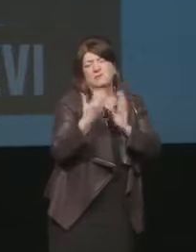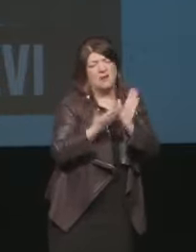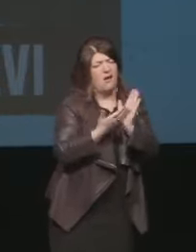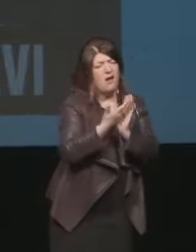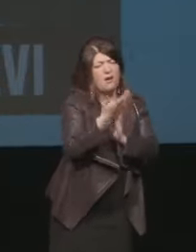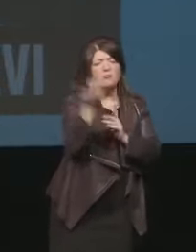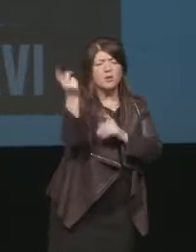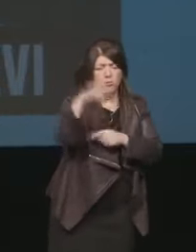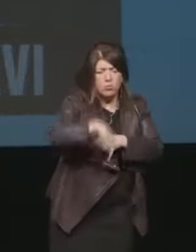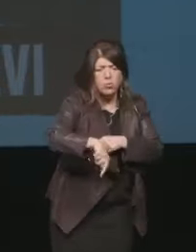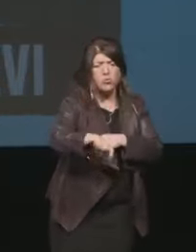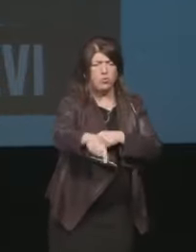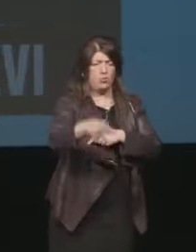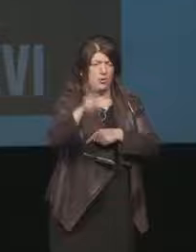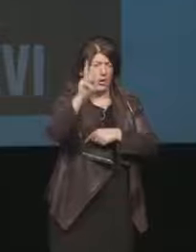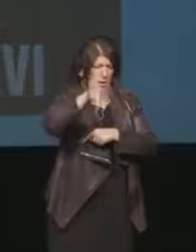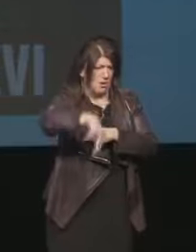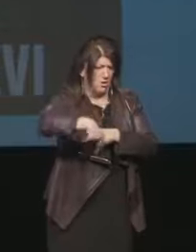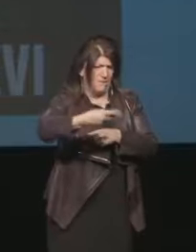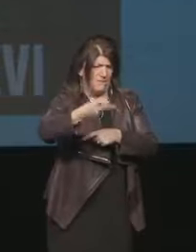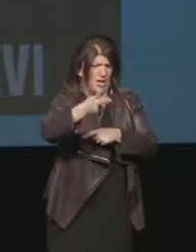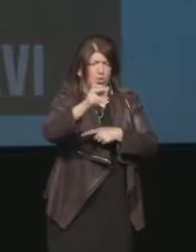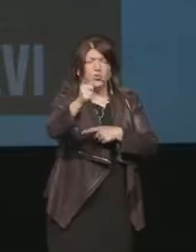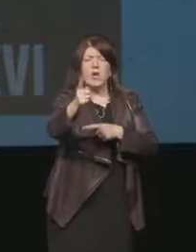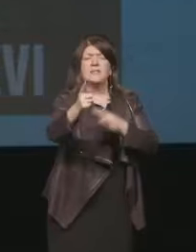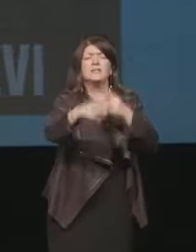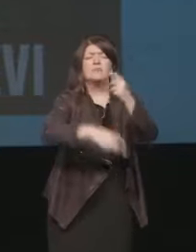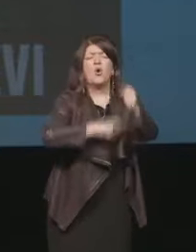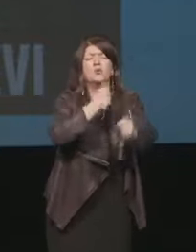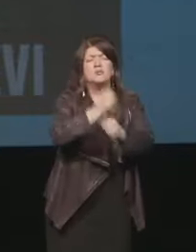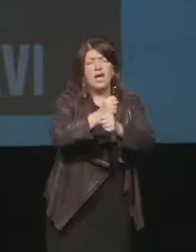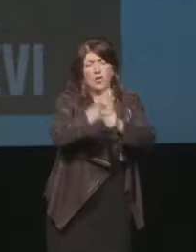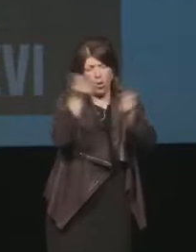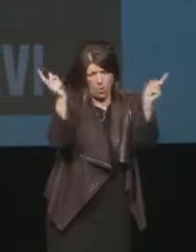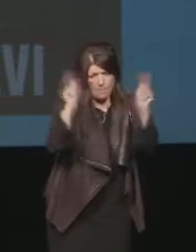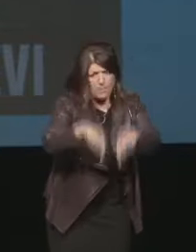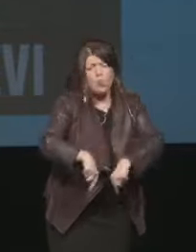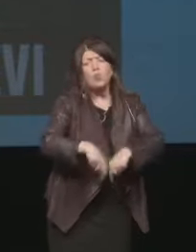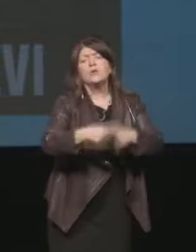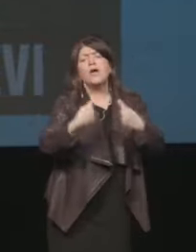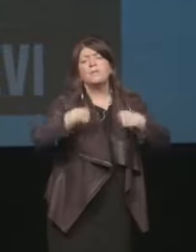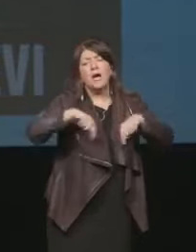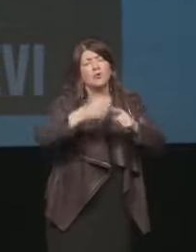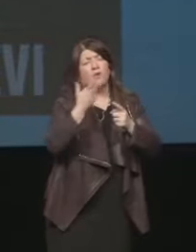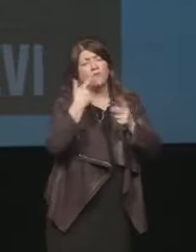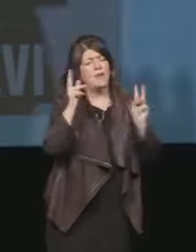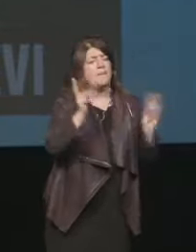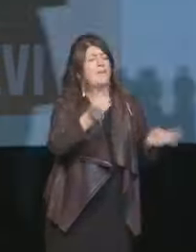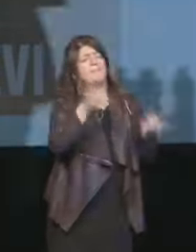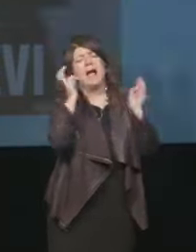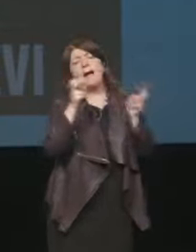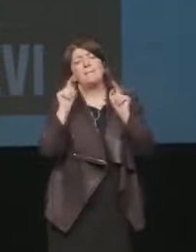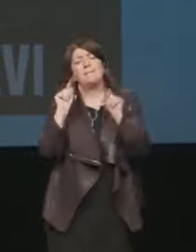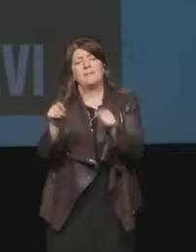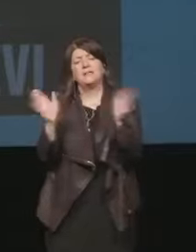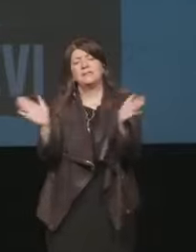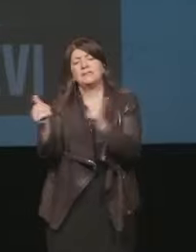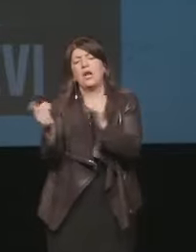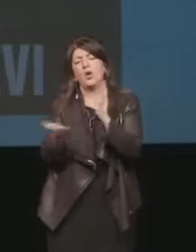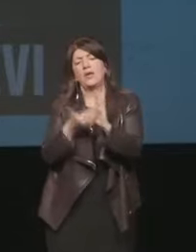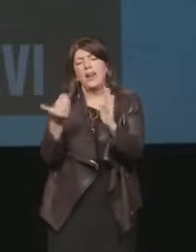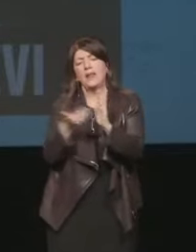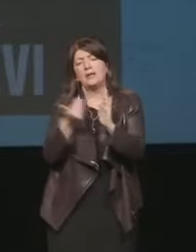XXI secolo questo è un uomo è la sezione del Salone del Libro attraverso cui cerchiamo di ribadire la centralità e la